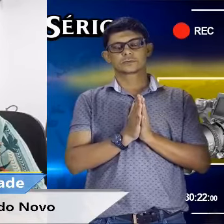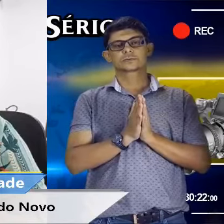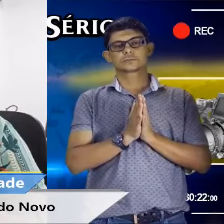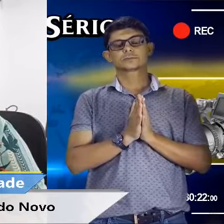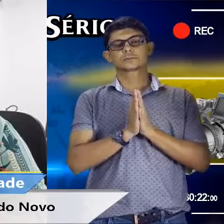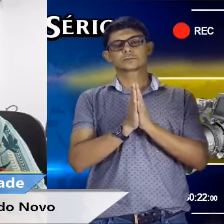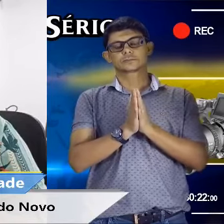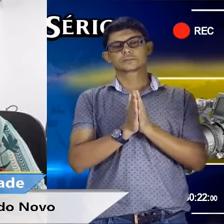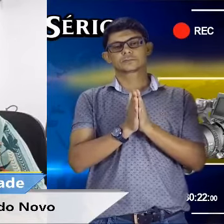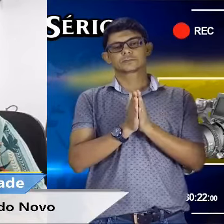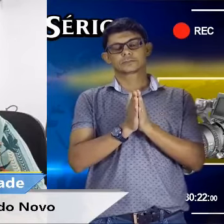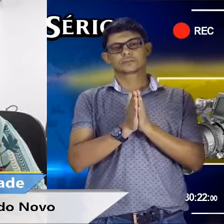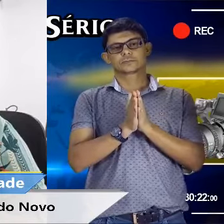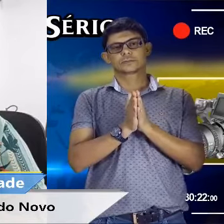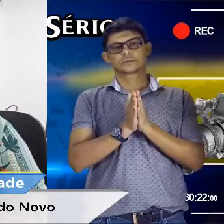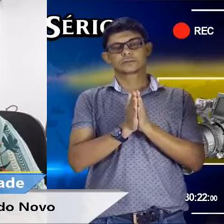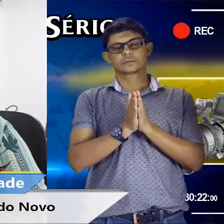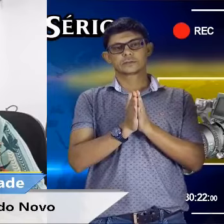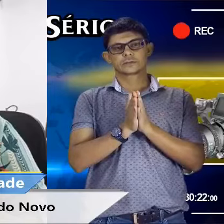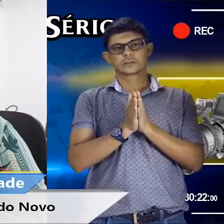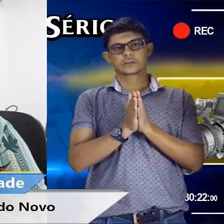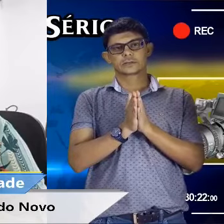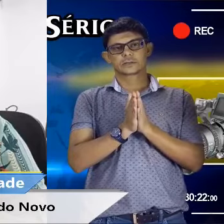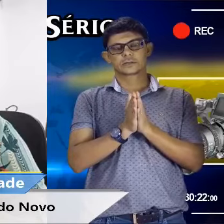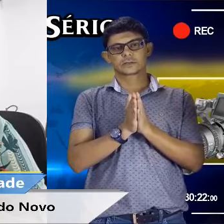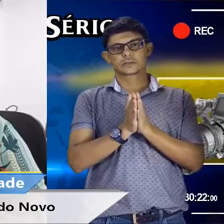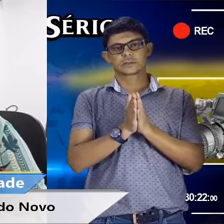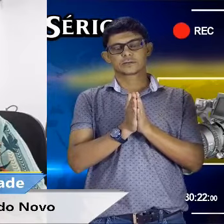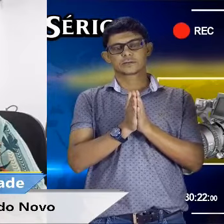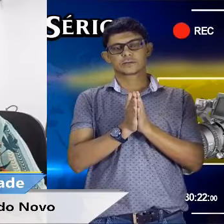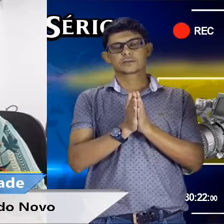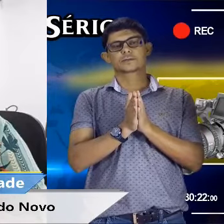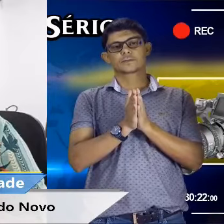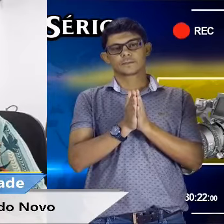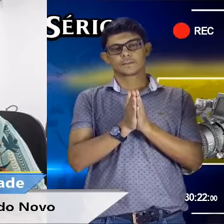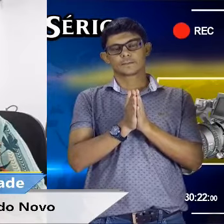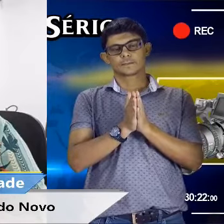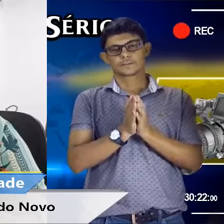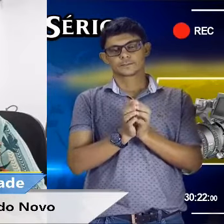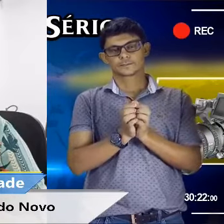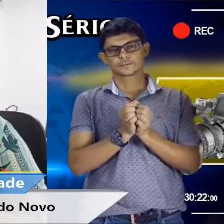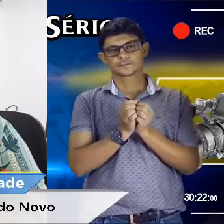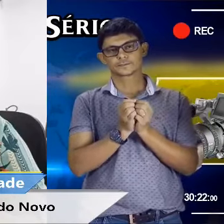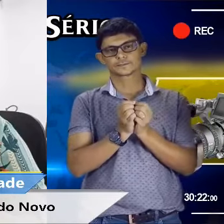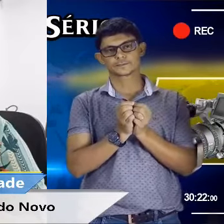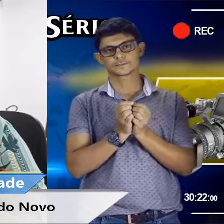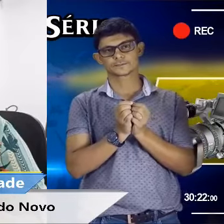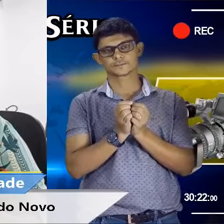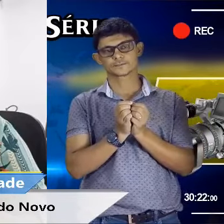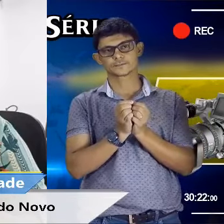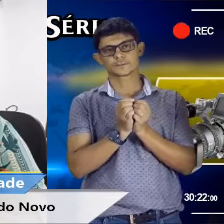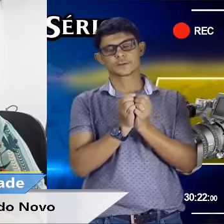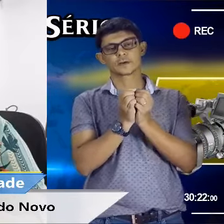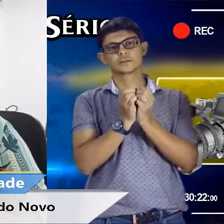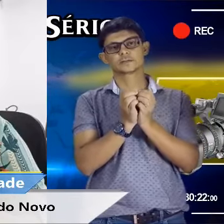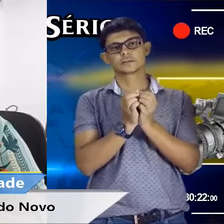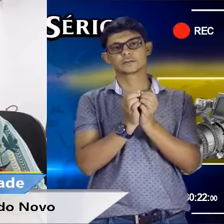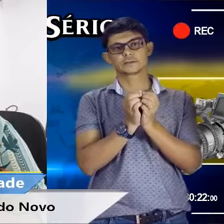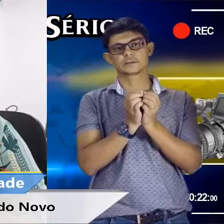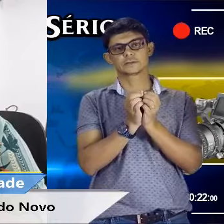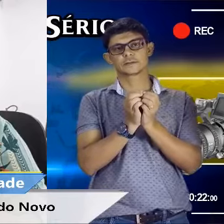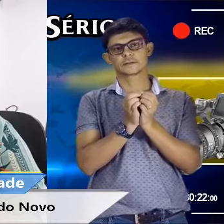que não cumpre com a sua parte. Então, ela não tem o direito de querer que a gente cumpra com a nossa.